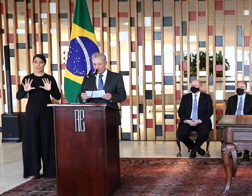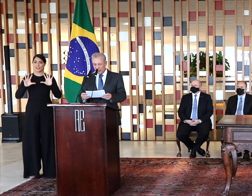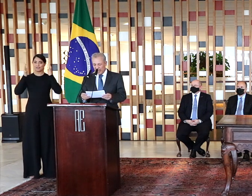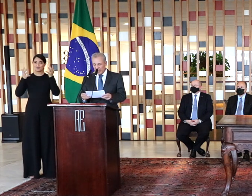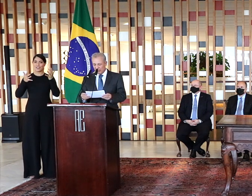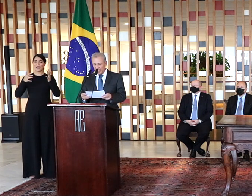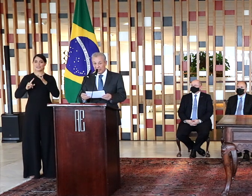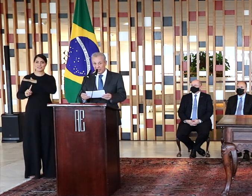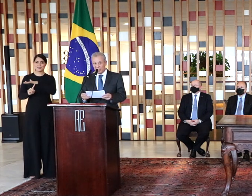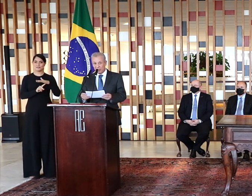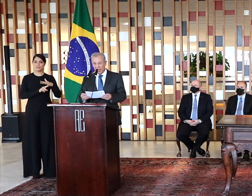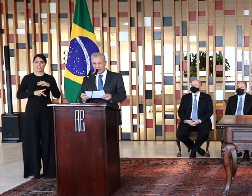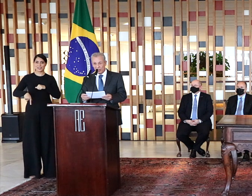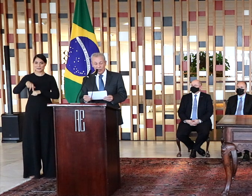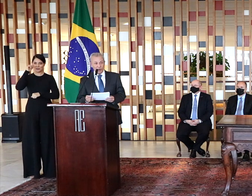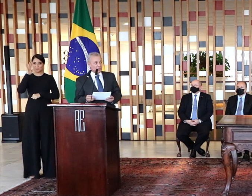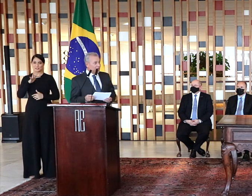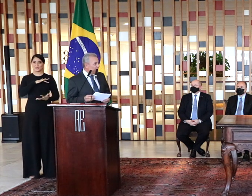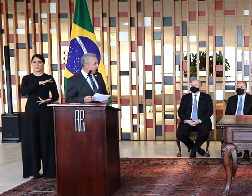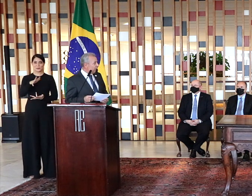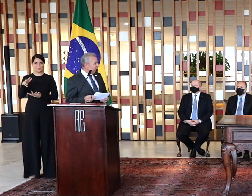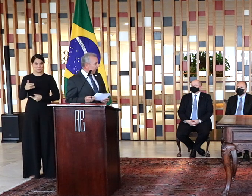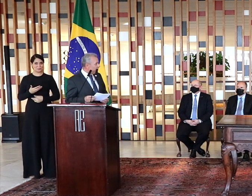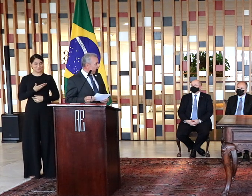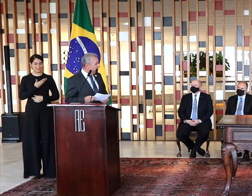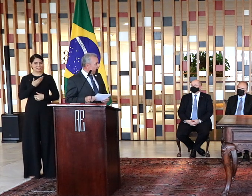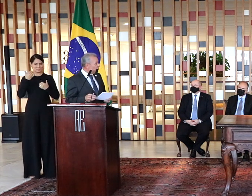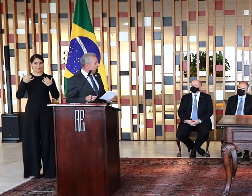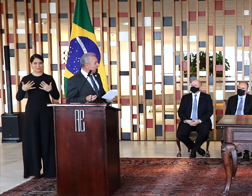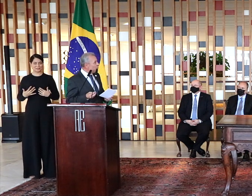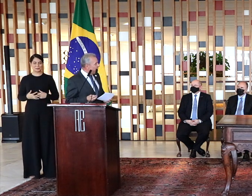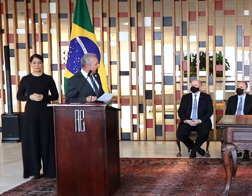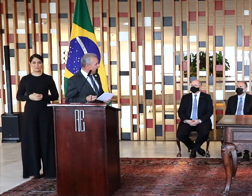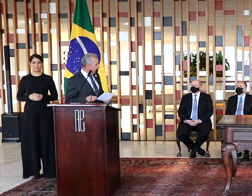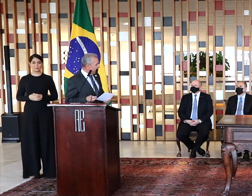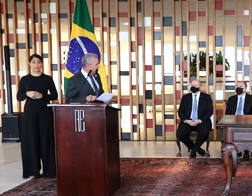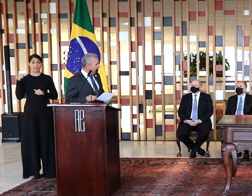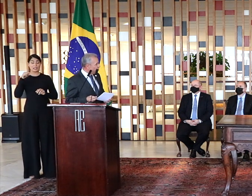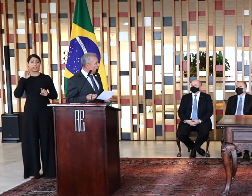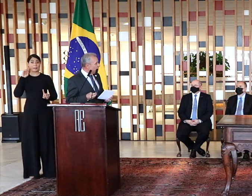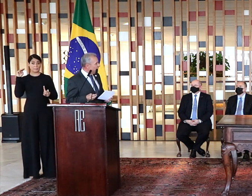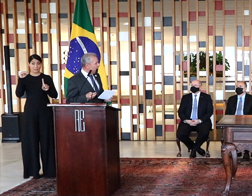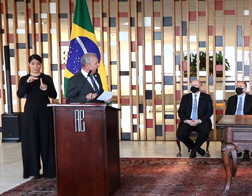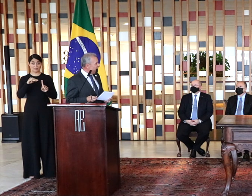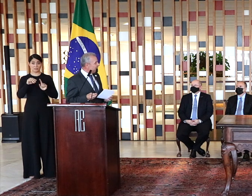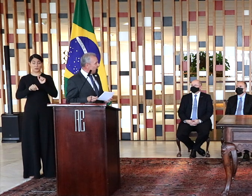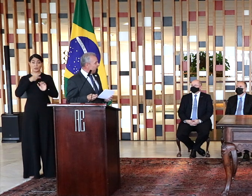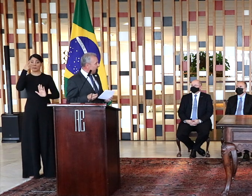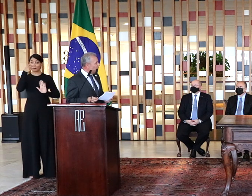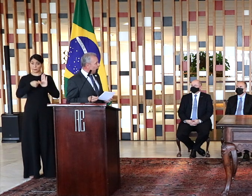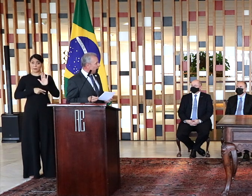feiras nacionais e internacionais. Como acabei de dizer, isso aqui são metas do programa